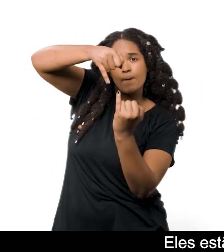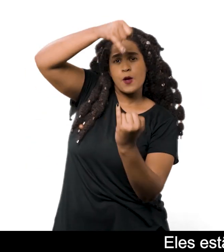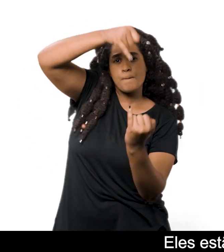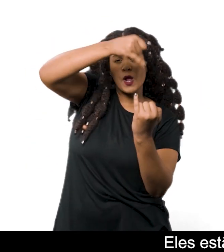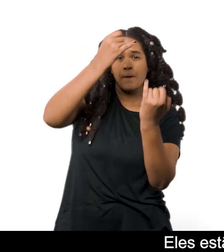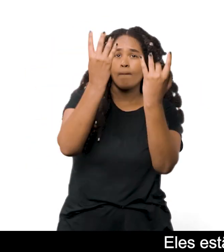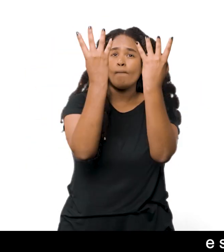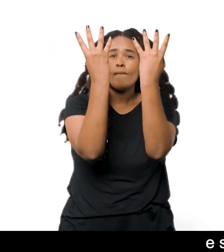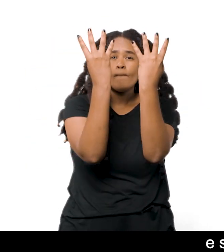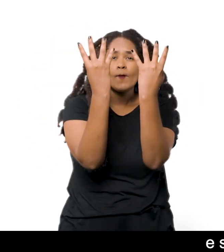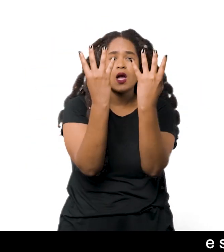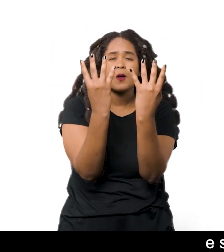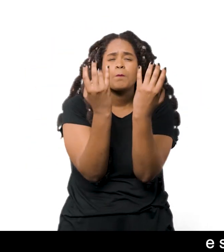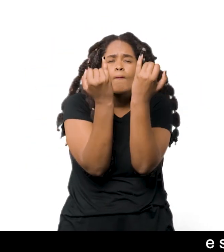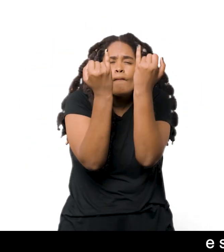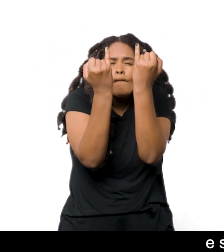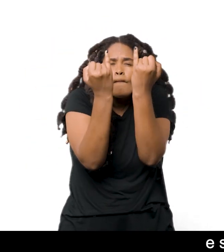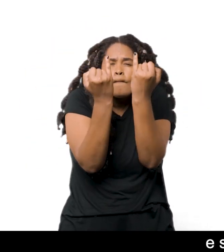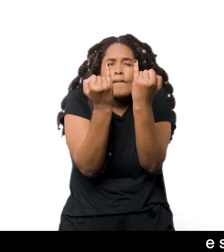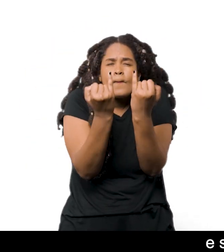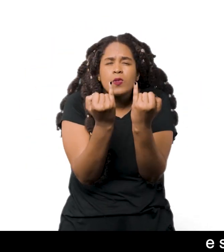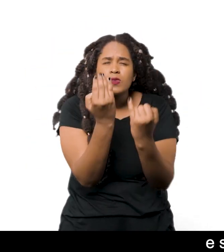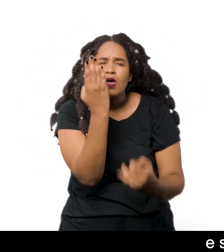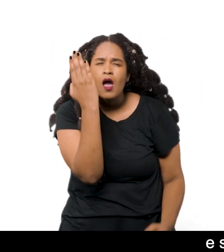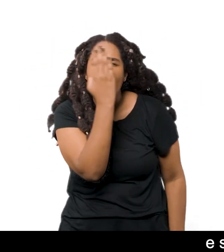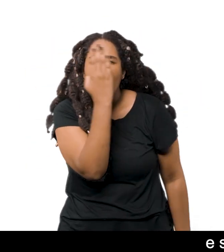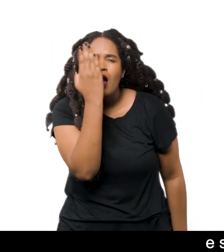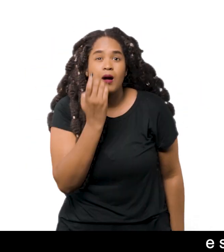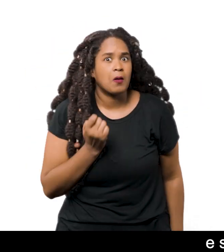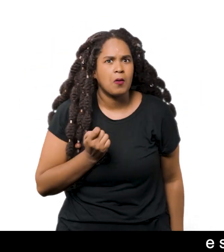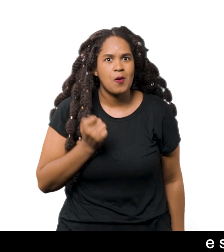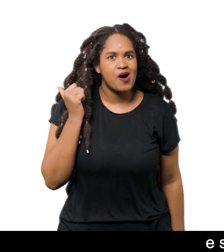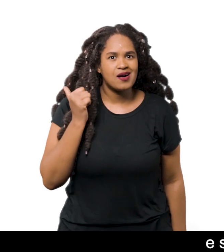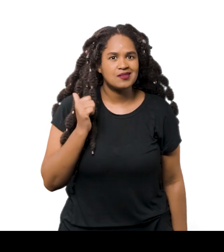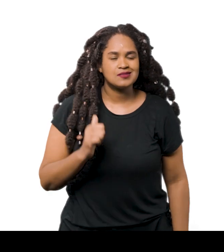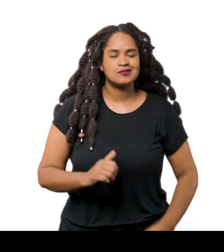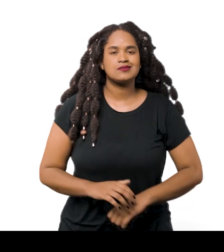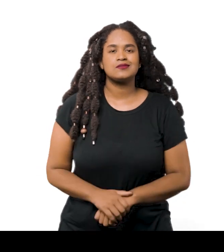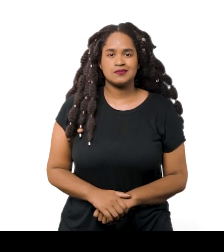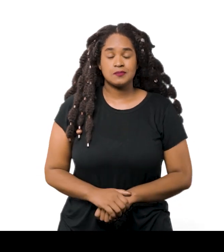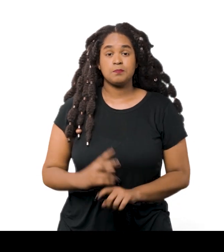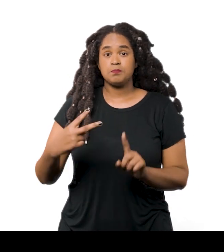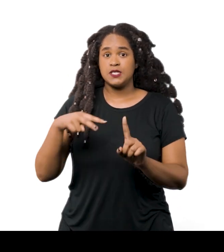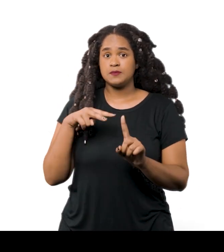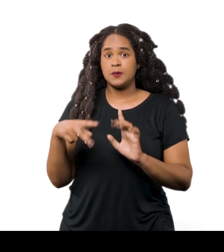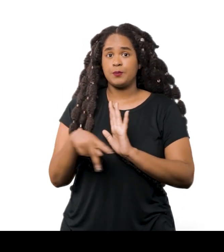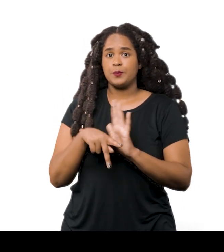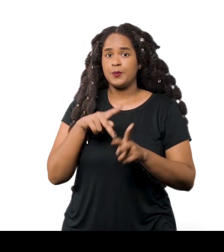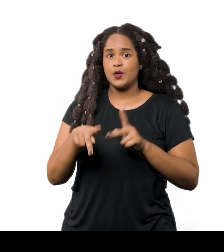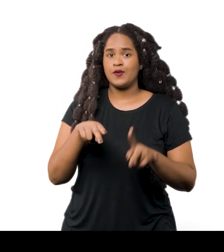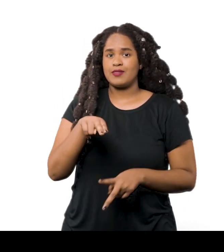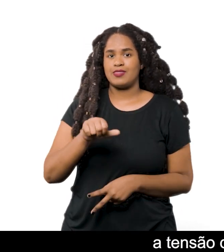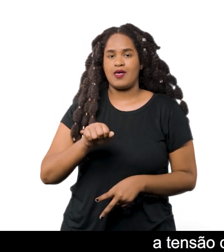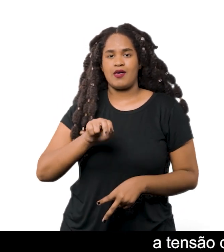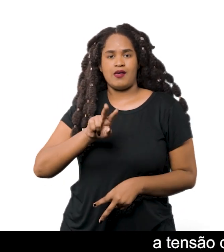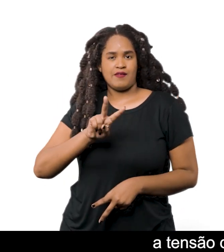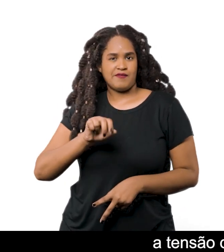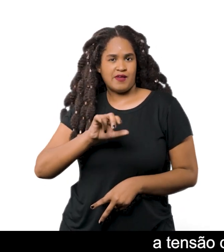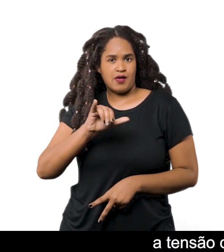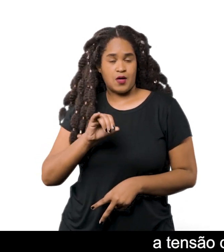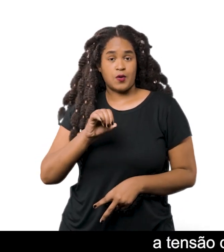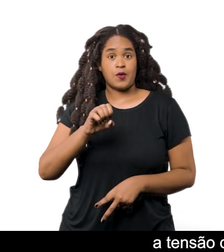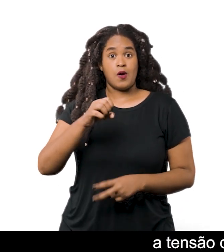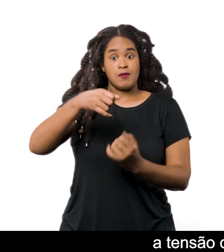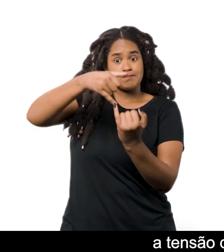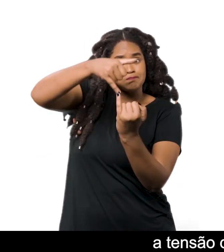posição vertical E são tão finos que são quase imperceptíveis Na cosmovisão navarro, a